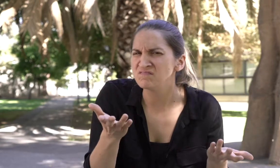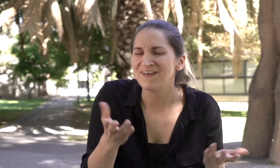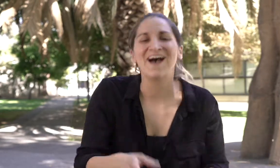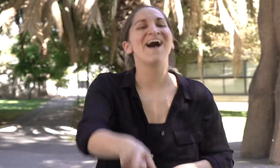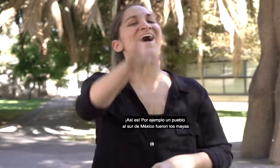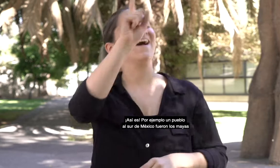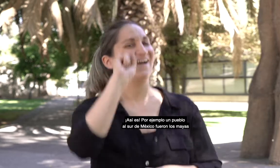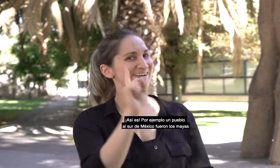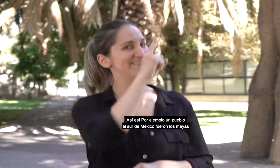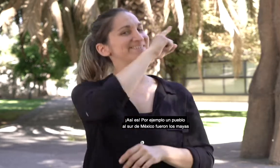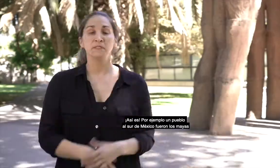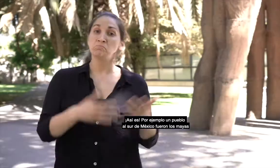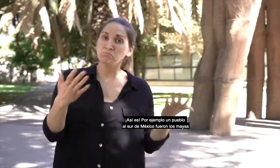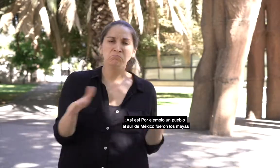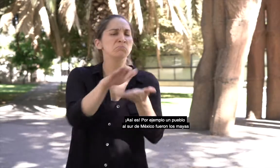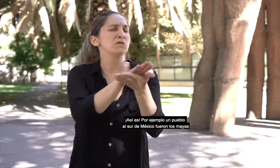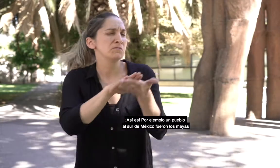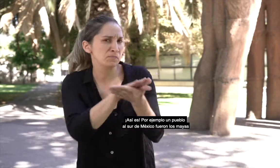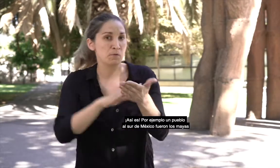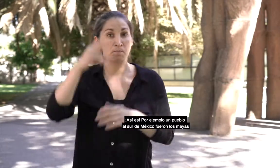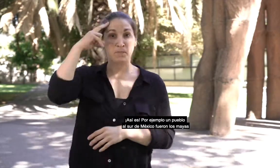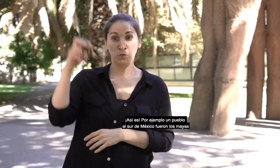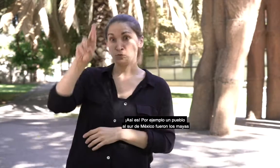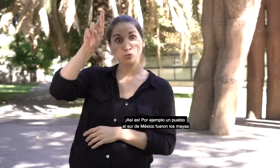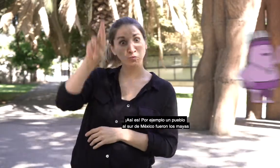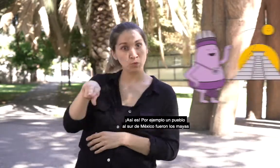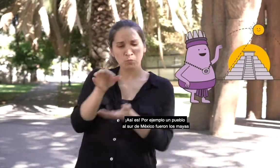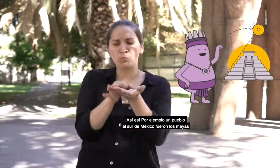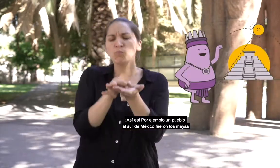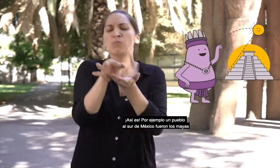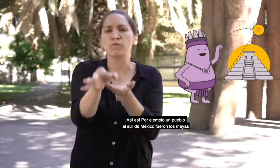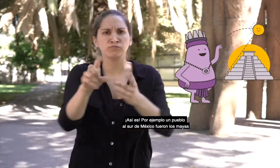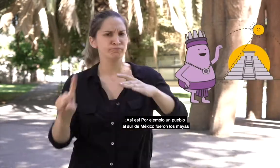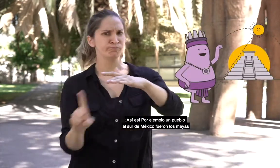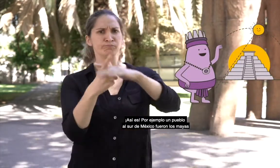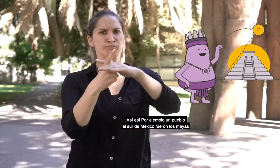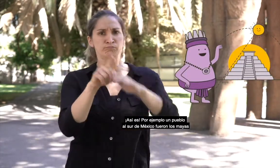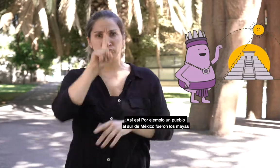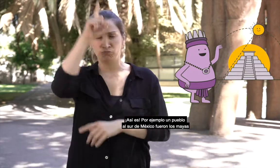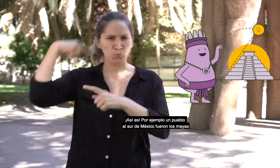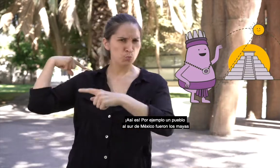¡Ah! ¡Así es! Por ejemplo, un pueblo al sur de México fueron los mayas.